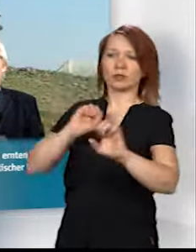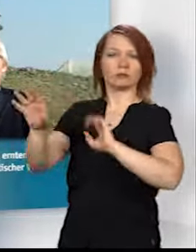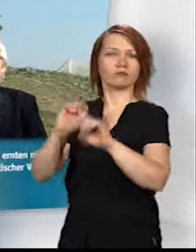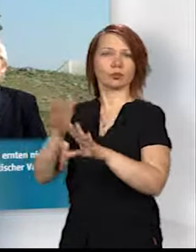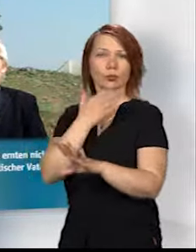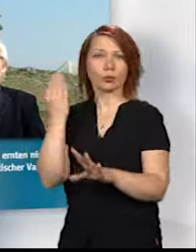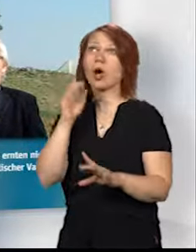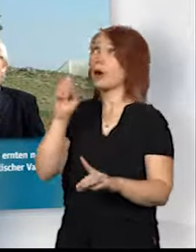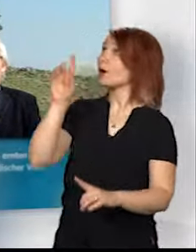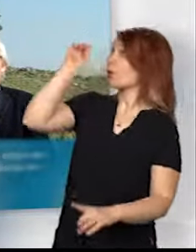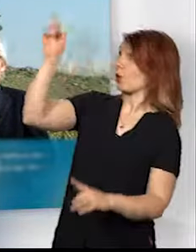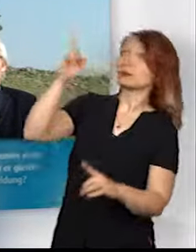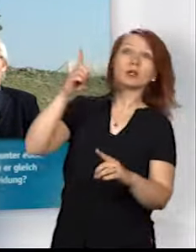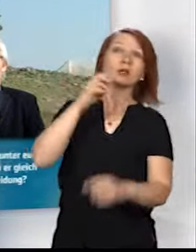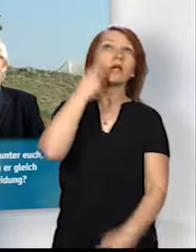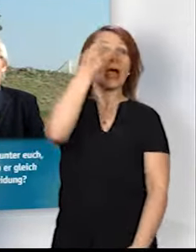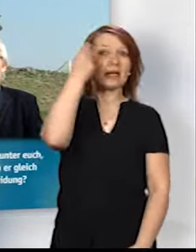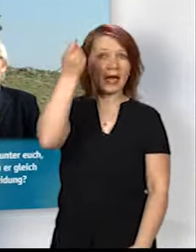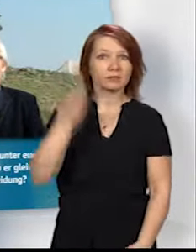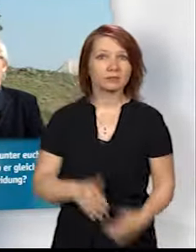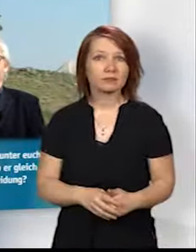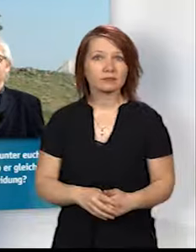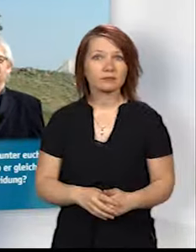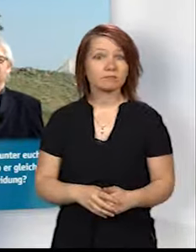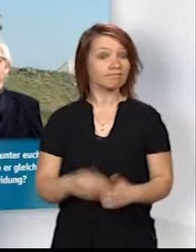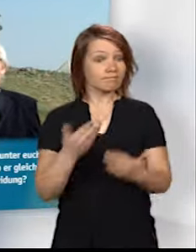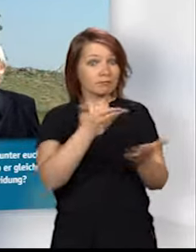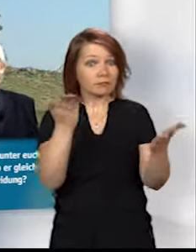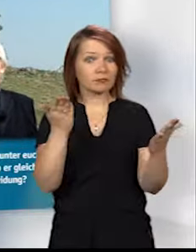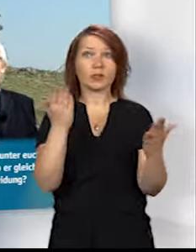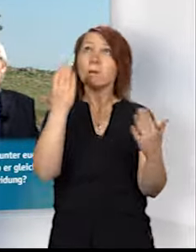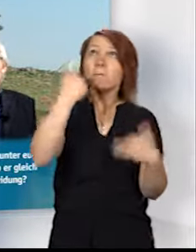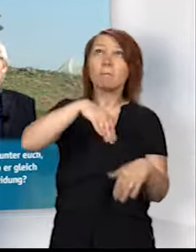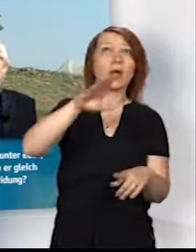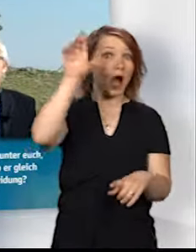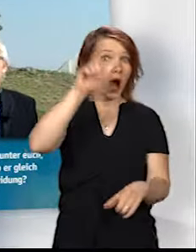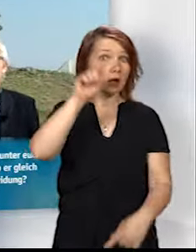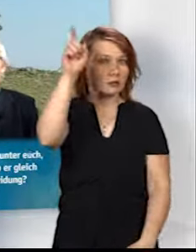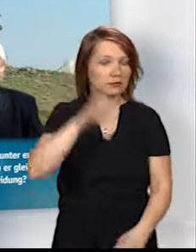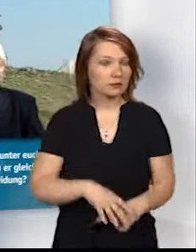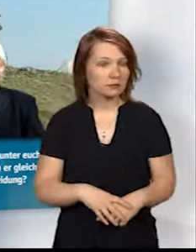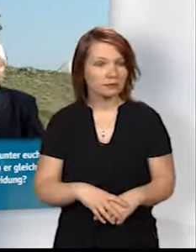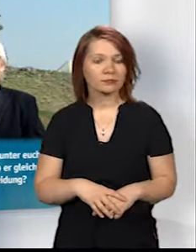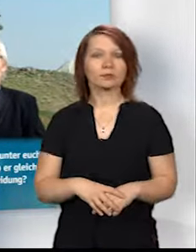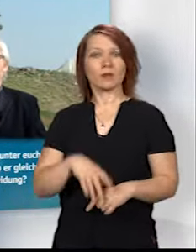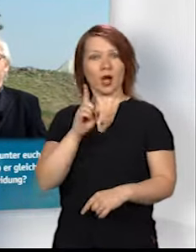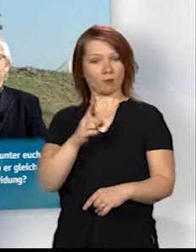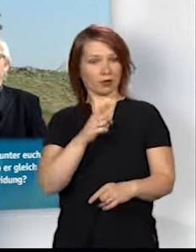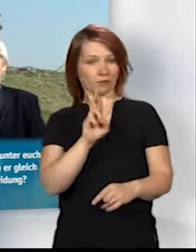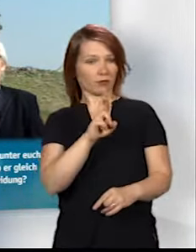nährt sie doch. Seid ihr denn nicht viel mehr als sie? Wer ist aber unter